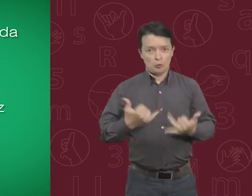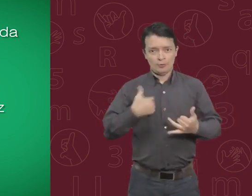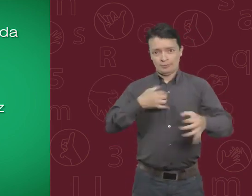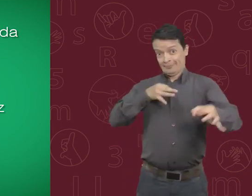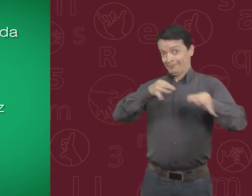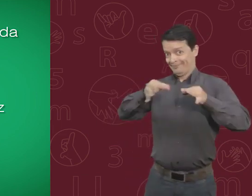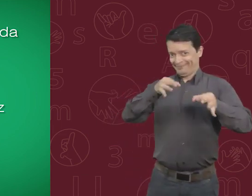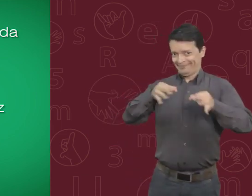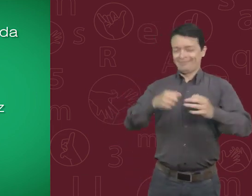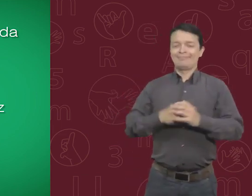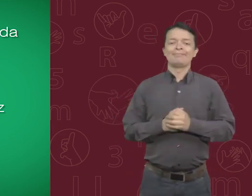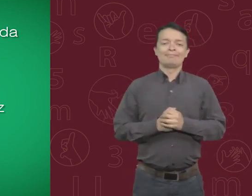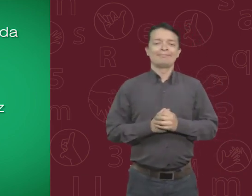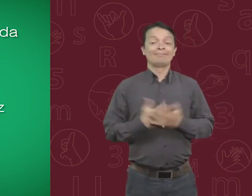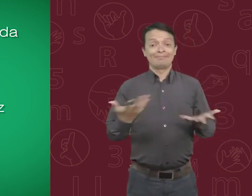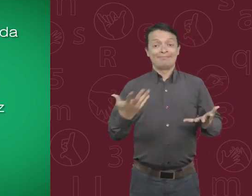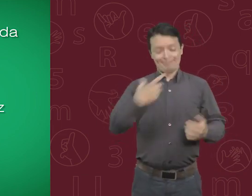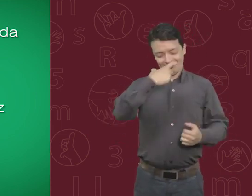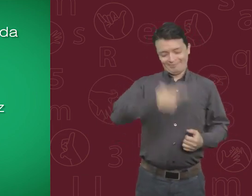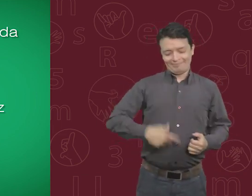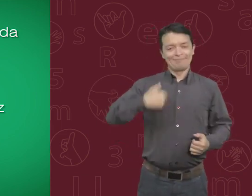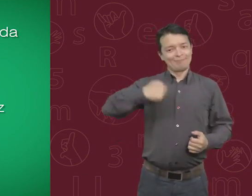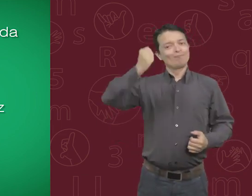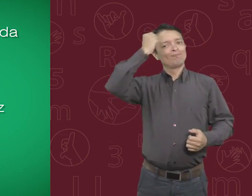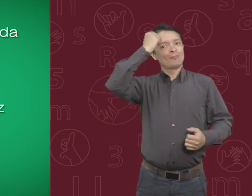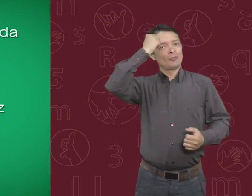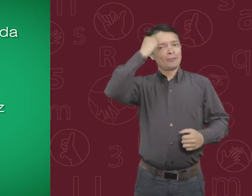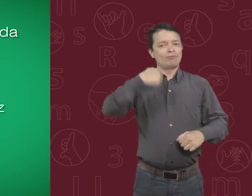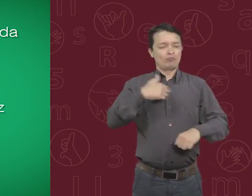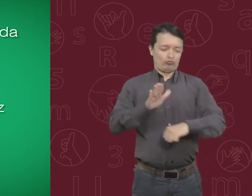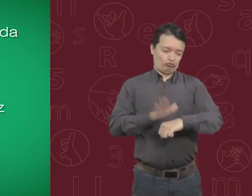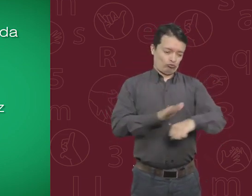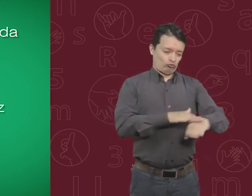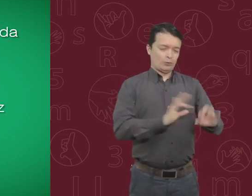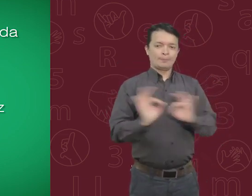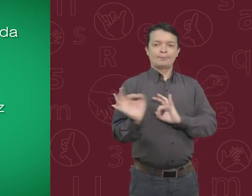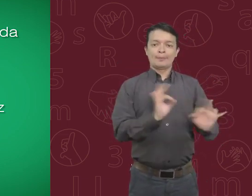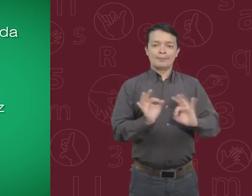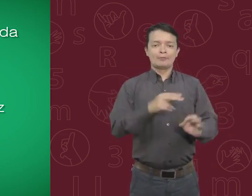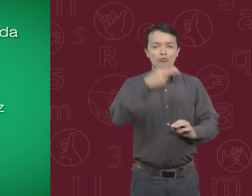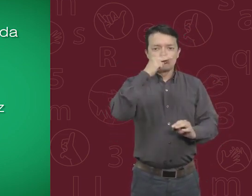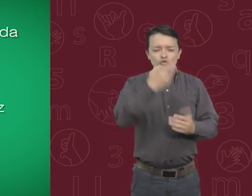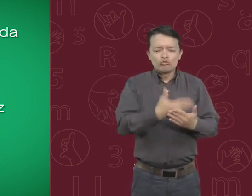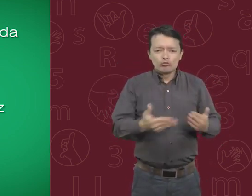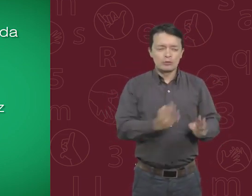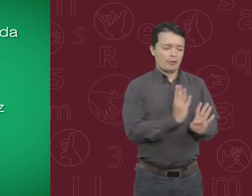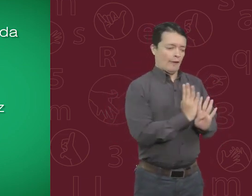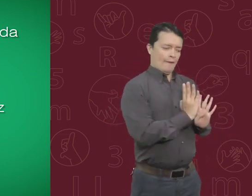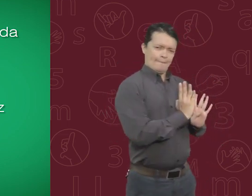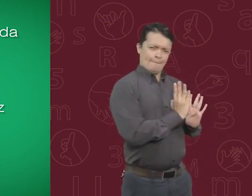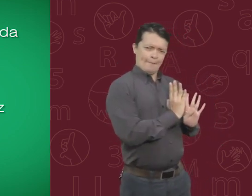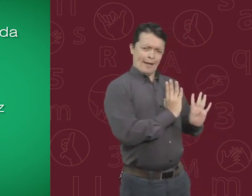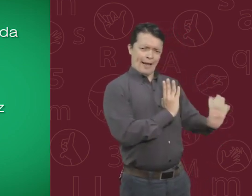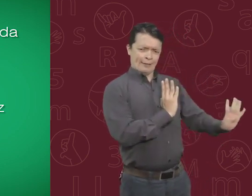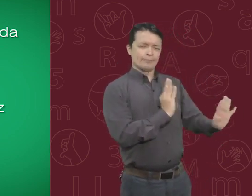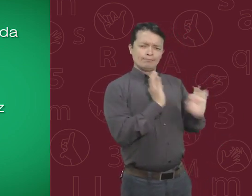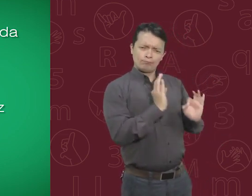Ahora les quiero dar la explicación. Recordemos que como profesor he pedido a los estudiantes que se organicen en una